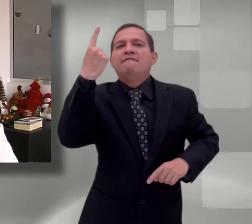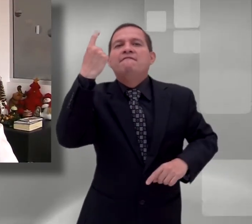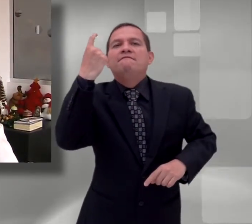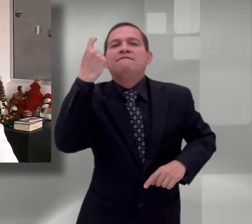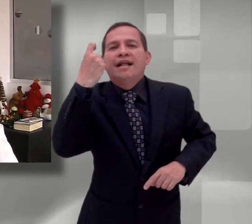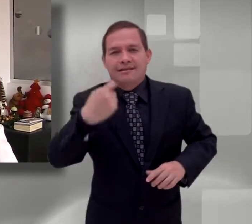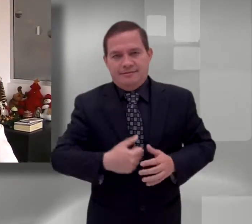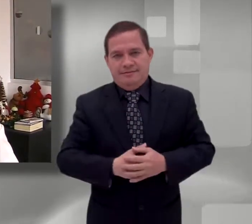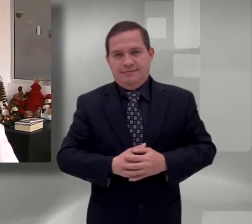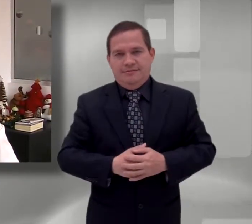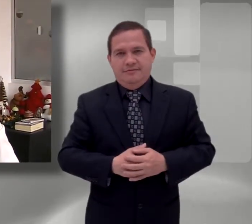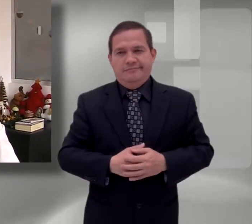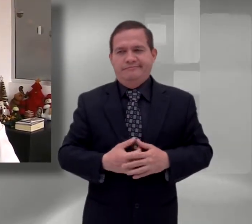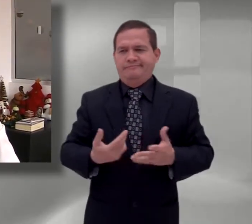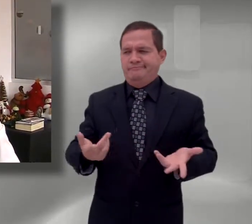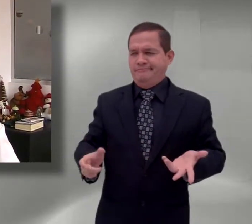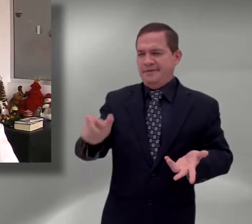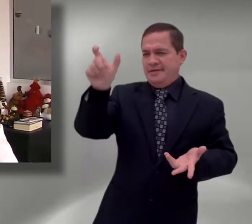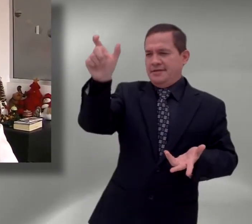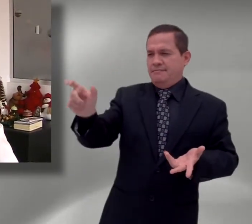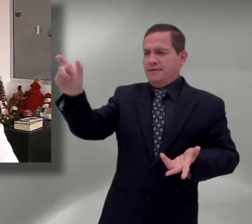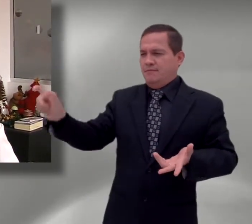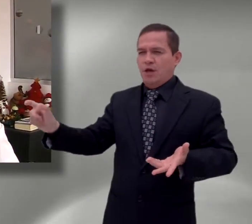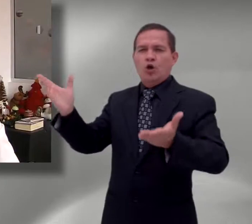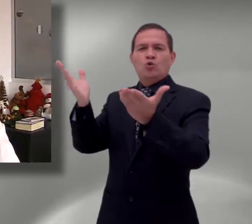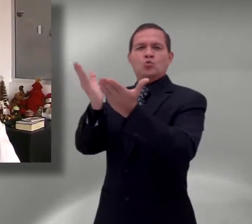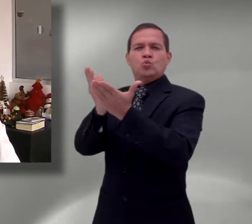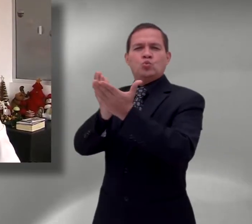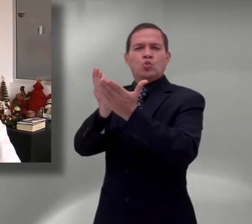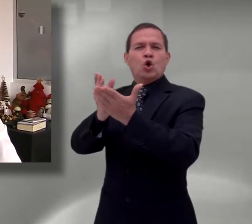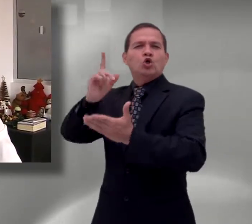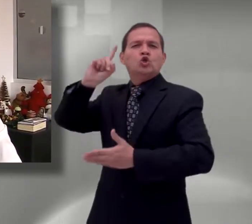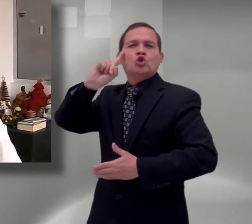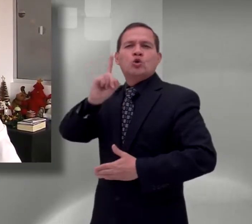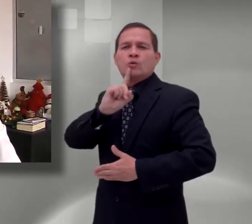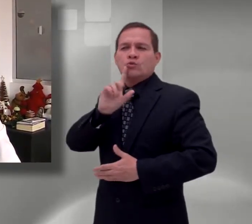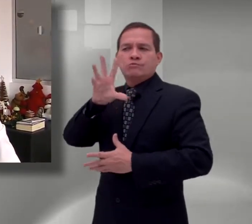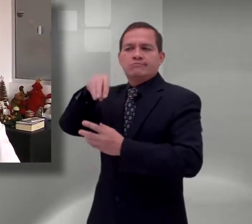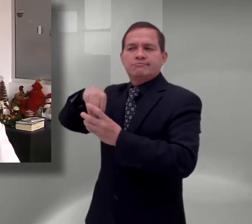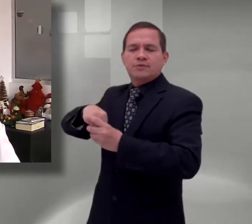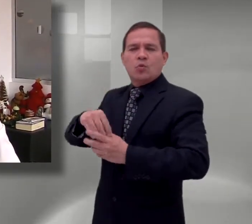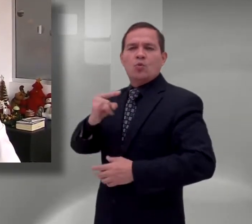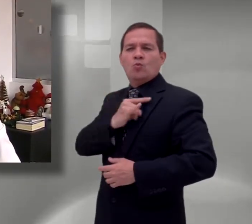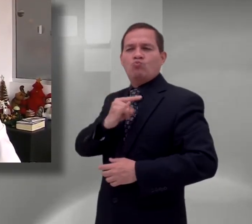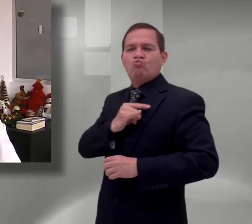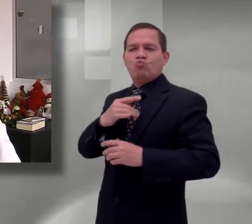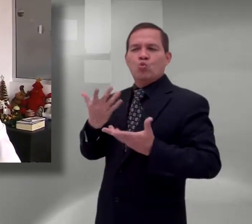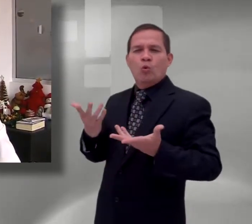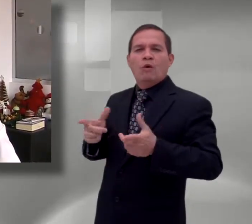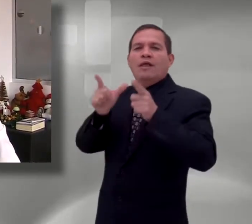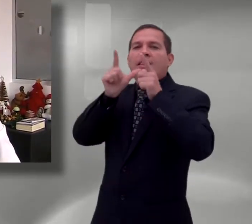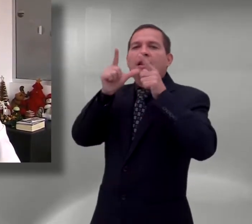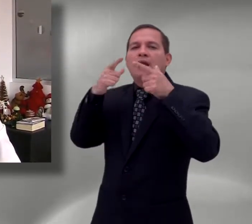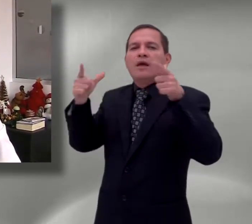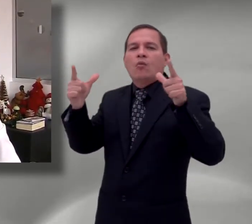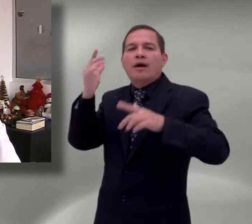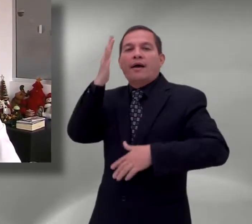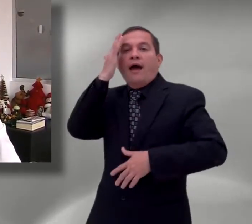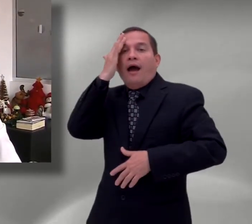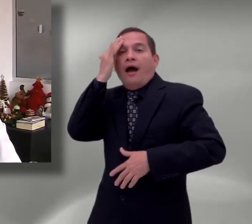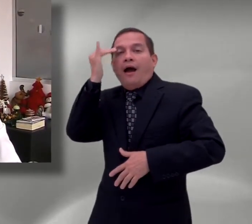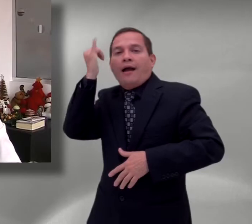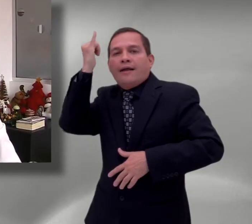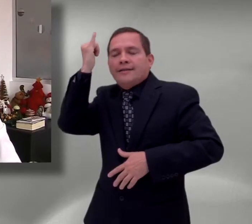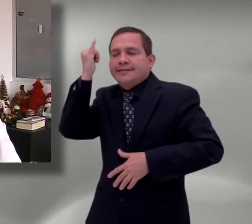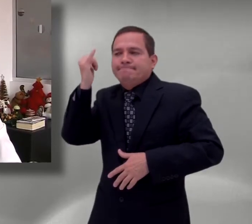más allá y es de qué manera estamos manejando un lenguaje académico con estos estudiantes, de qué manera estamos